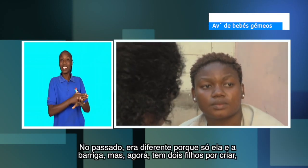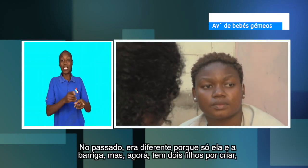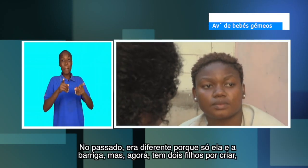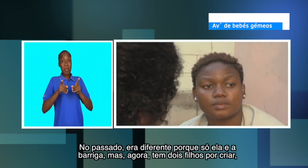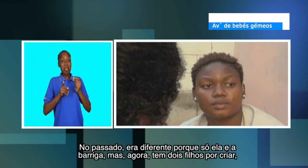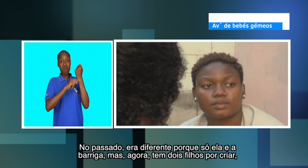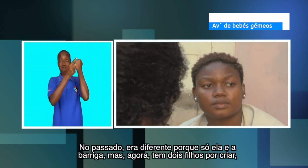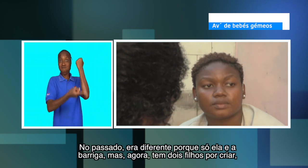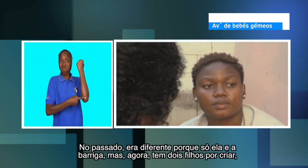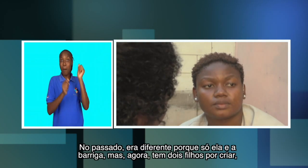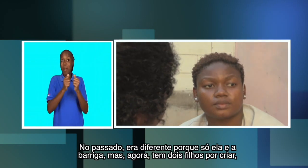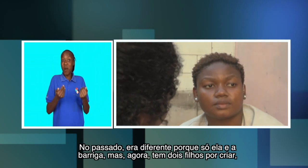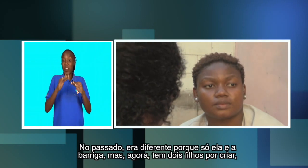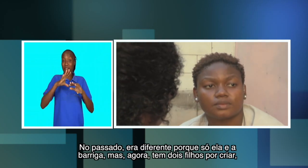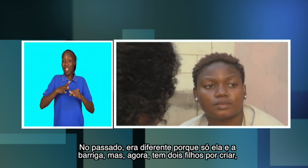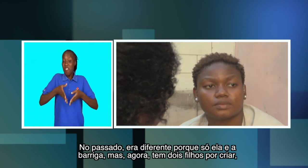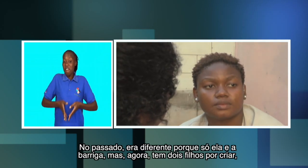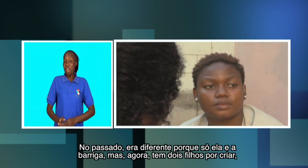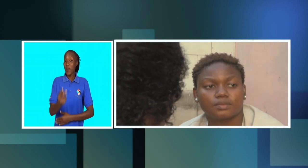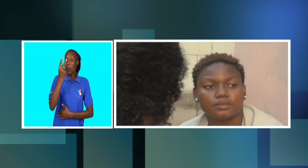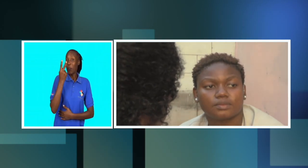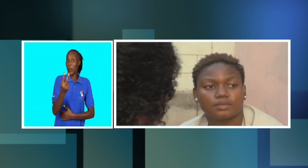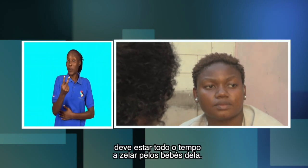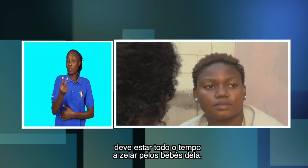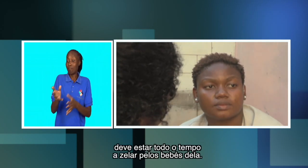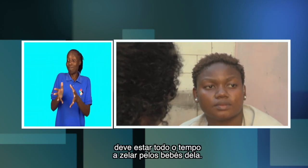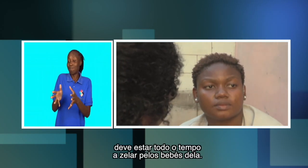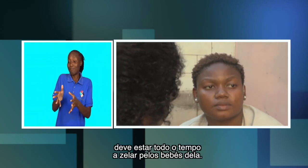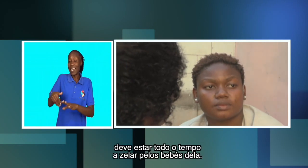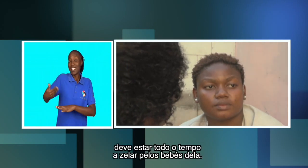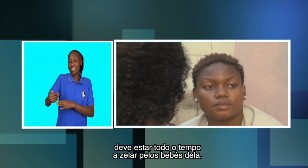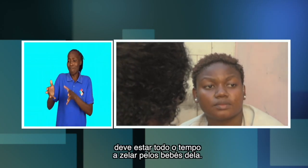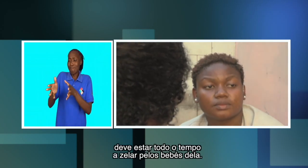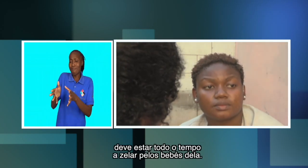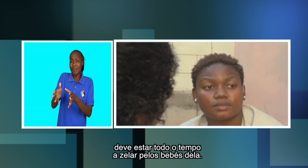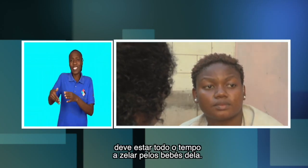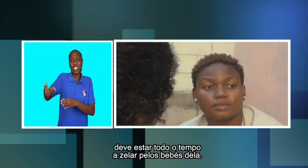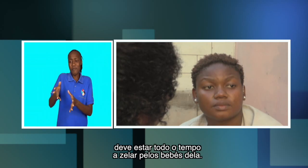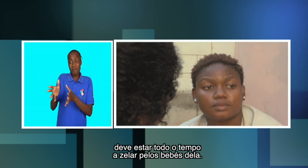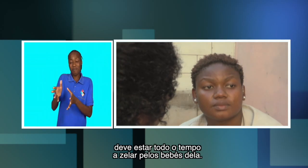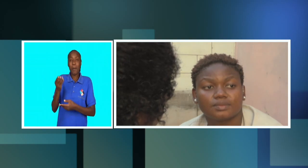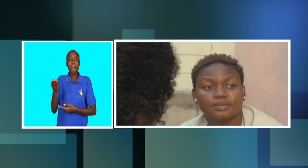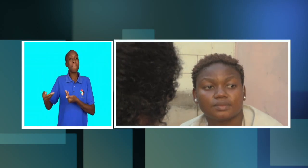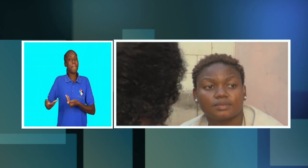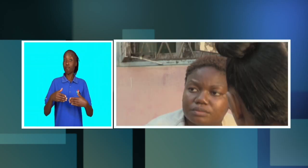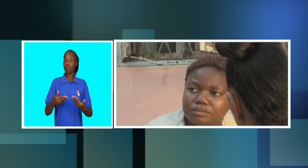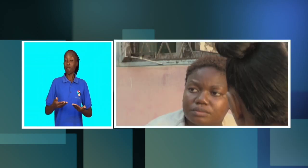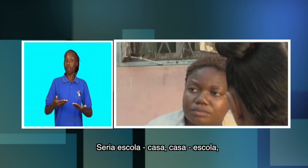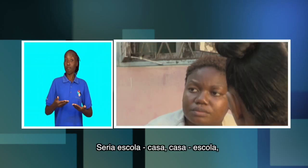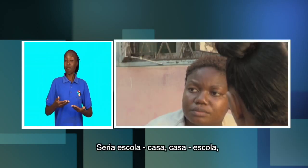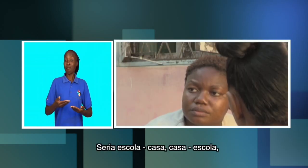era só ela e a barriga, mas agora ela tem dois filhos por criar. Tem que estar a todo o tempo, mas ela tem que bebês dela.